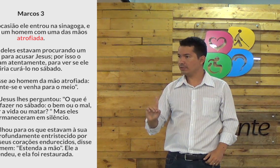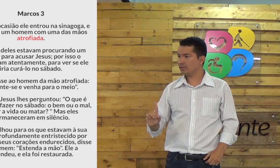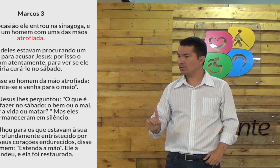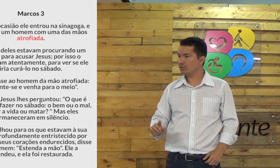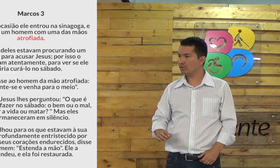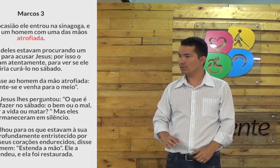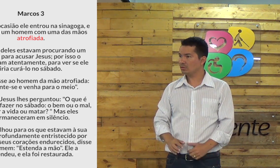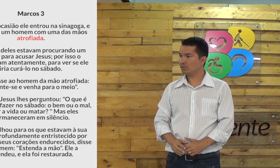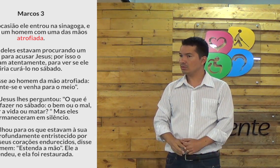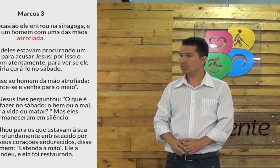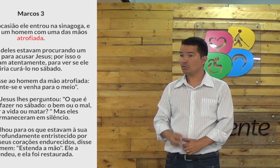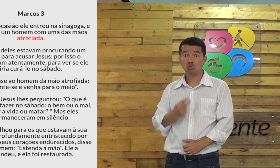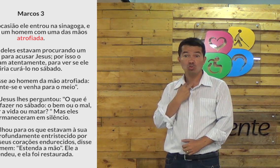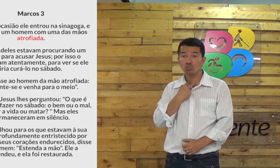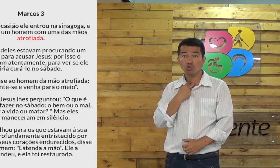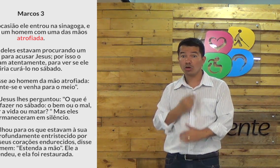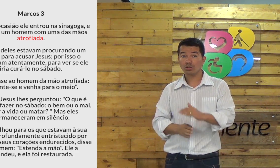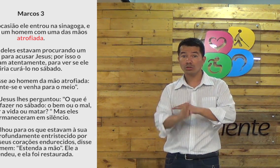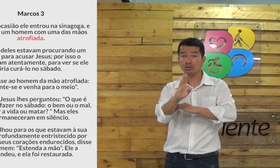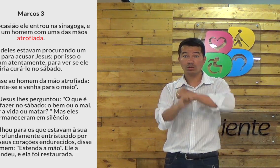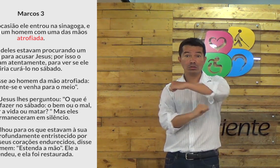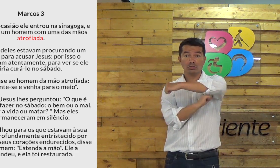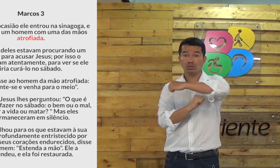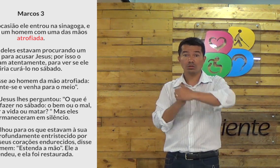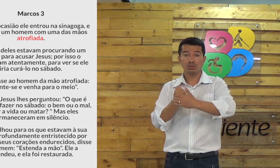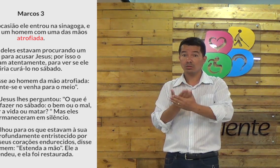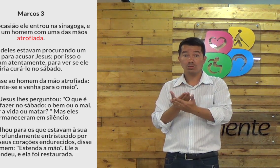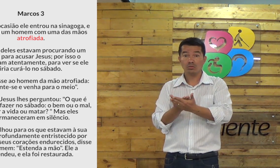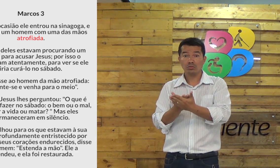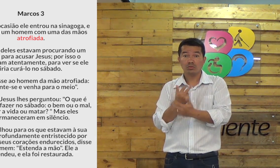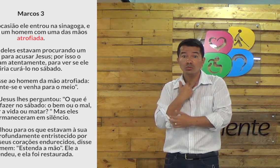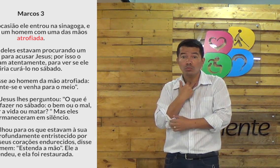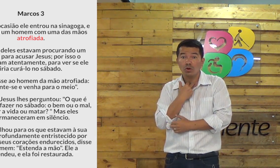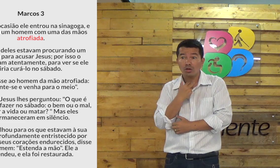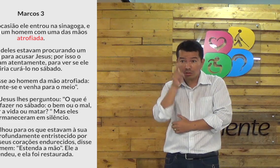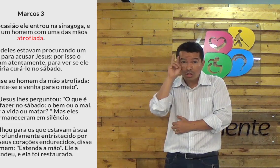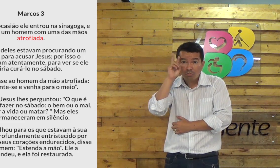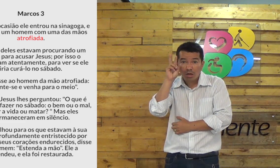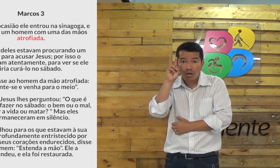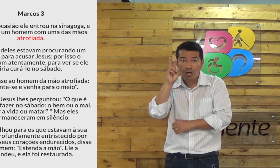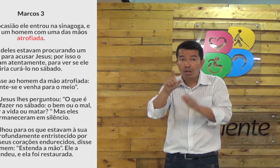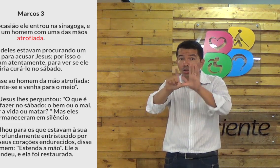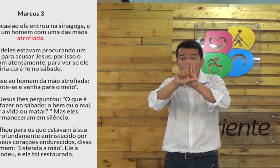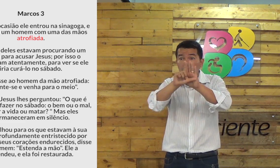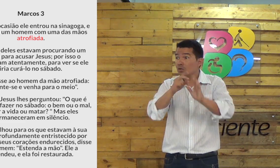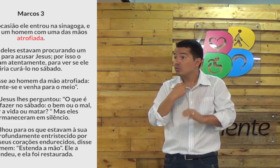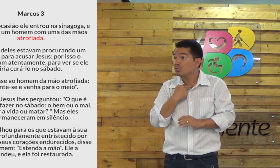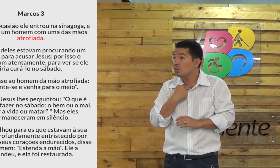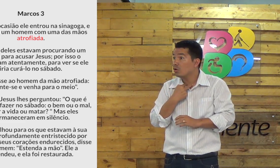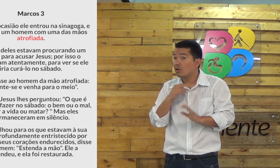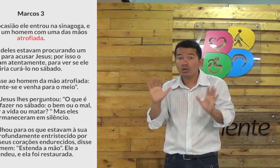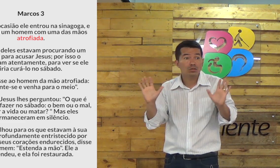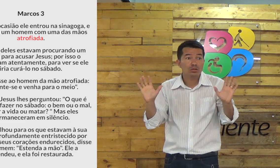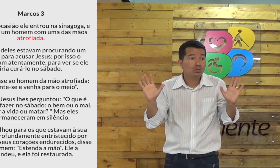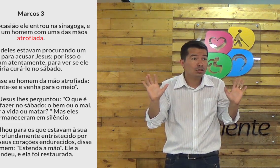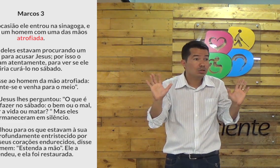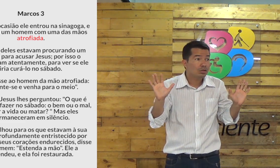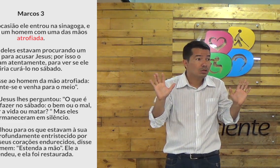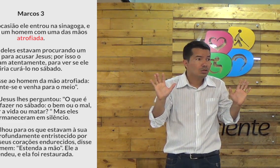Era uma deficiência. E lembre-se, naquele lugar, pessoas com deficiência não podiam entrar. Vocês se lembram? Era uma